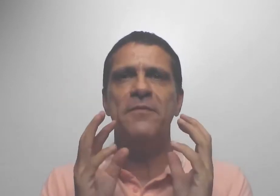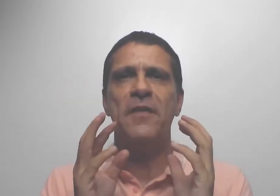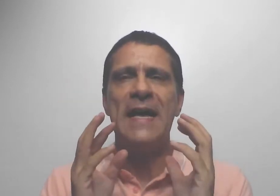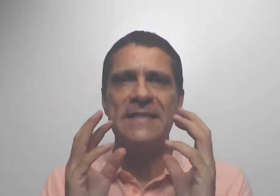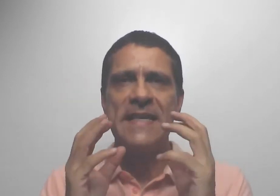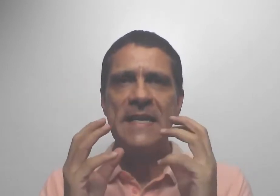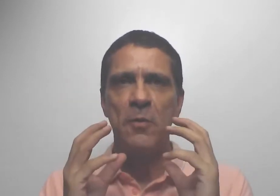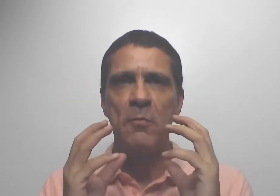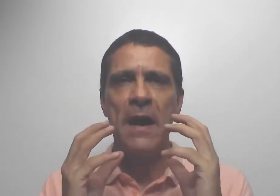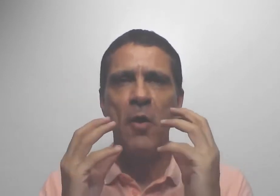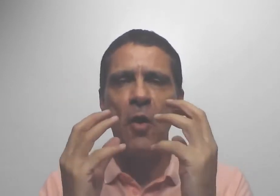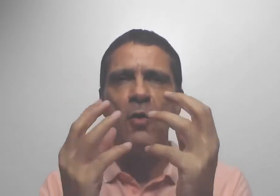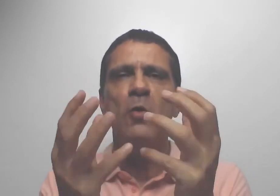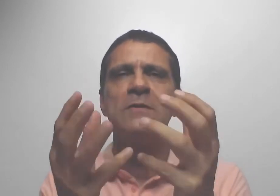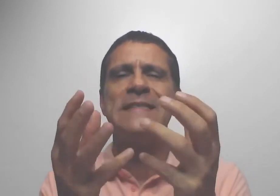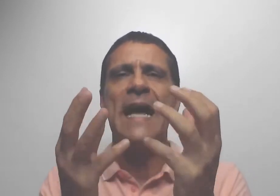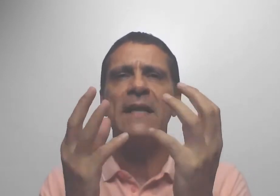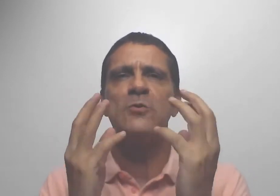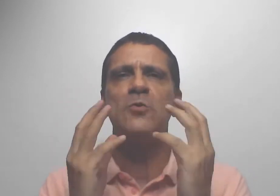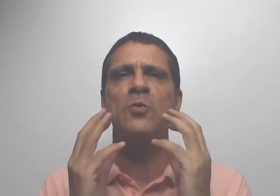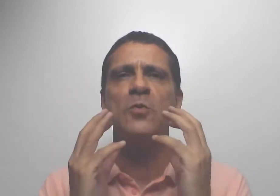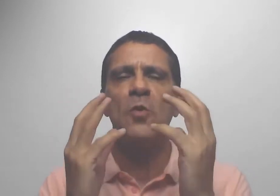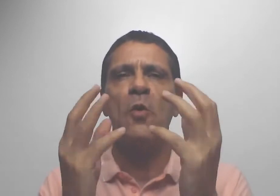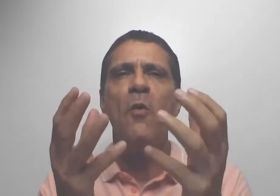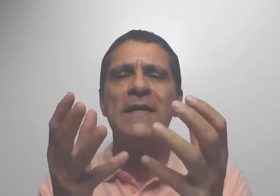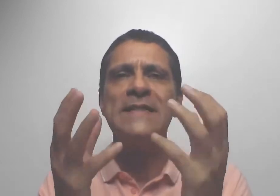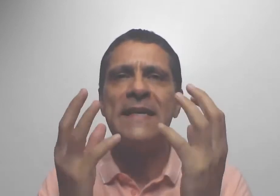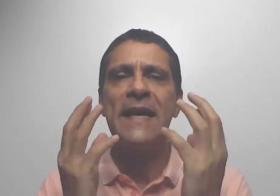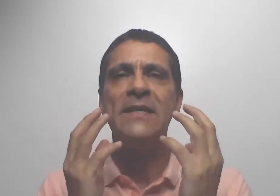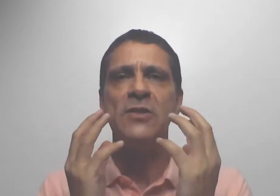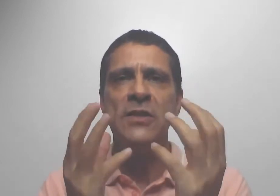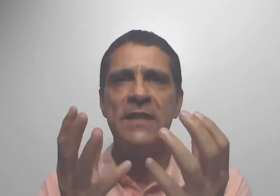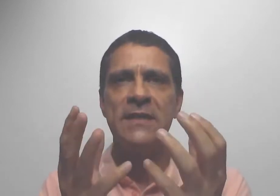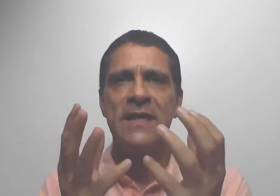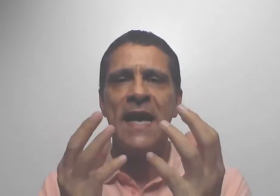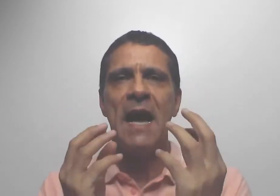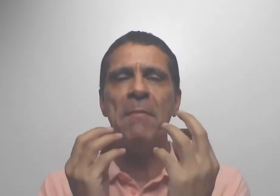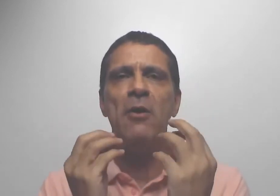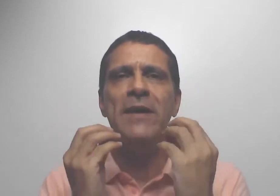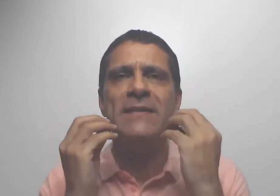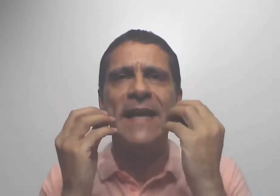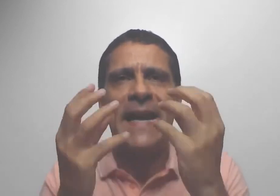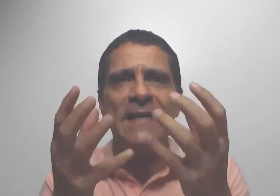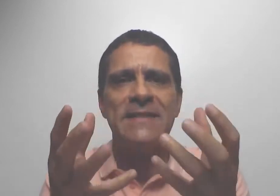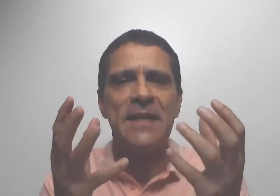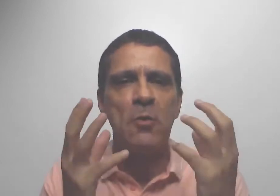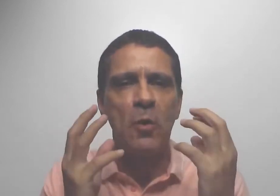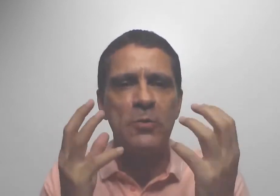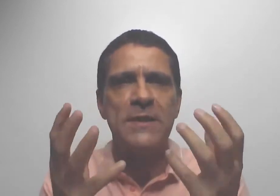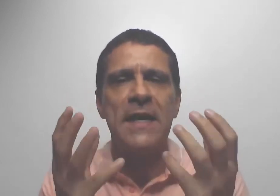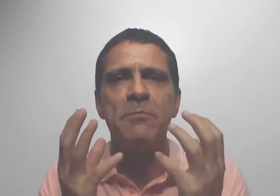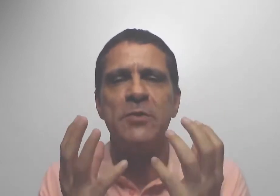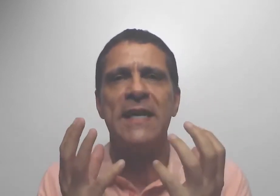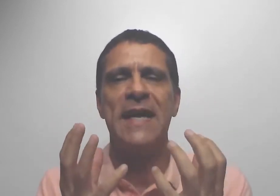fazem o maior contato com as energias, a maior interação com os campos